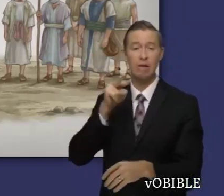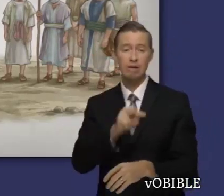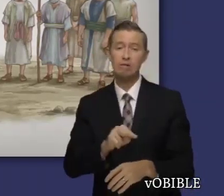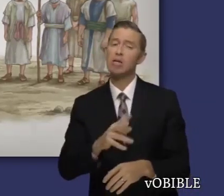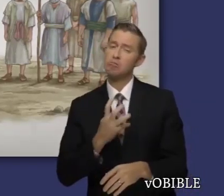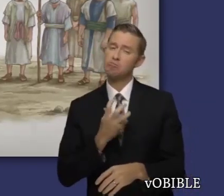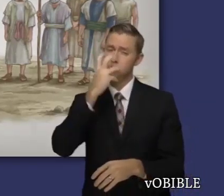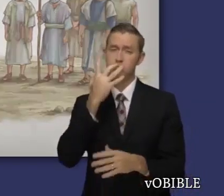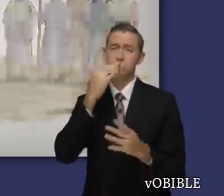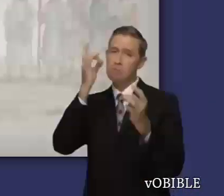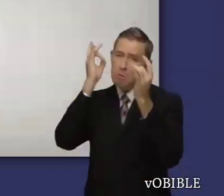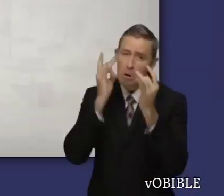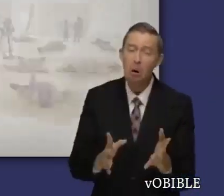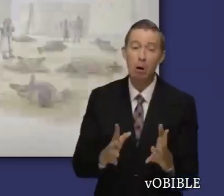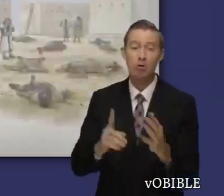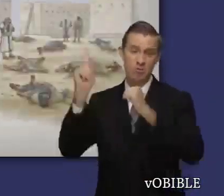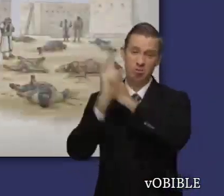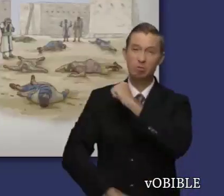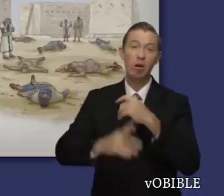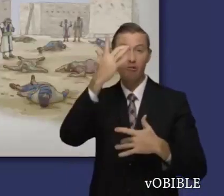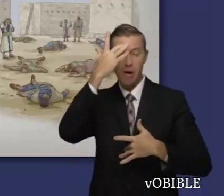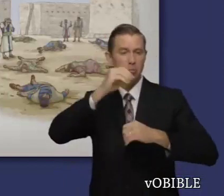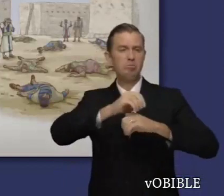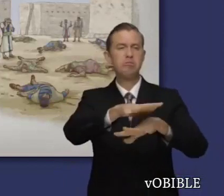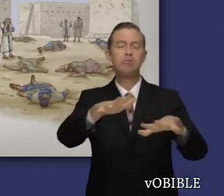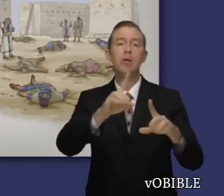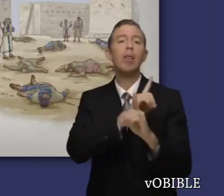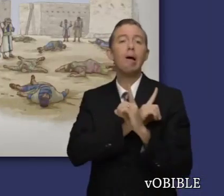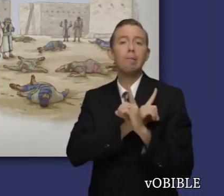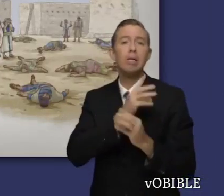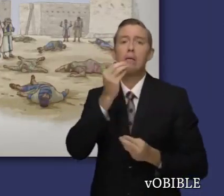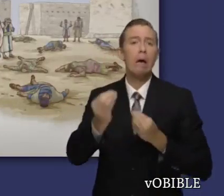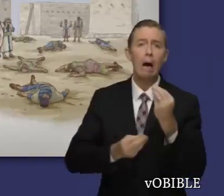Jehová se enoja por este pecado y castiga al pueblo con una epidemia.